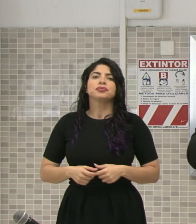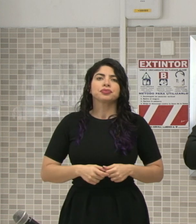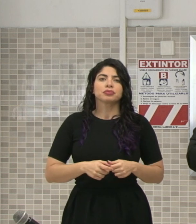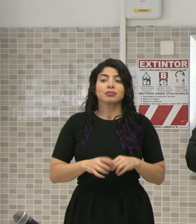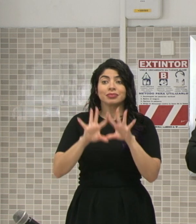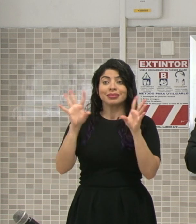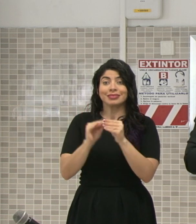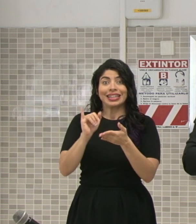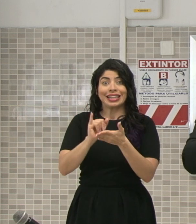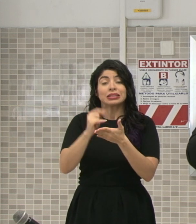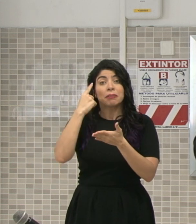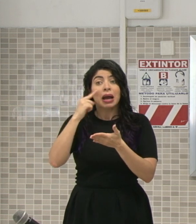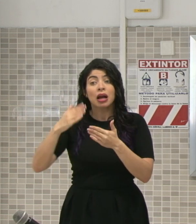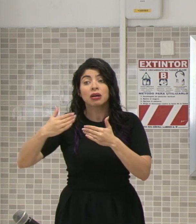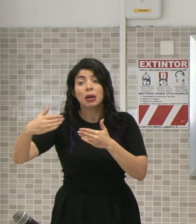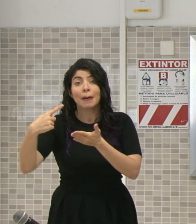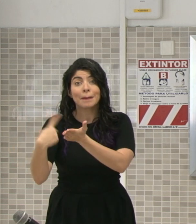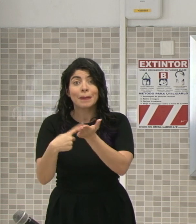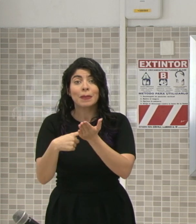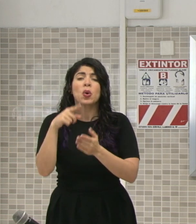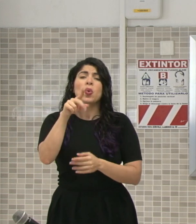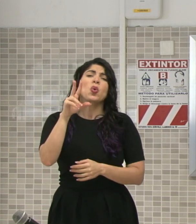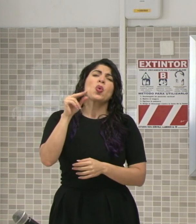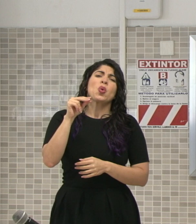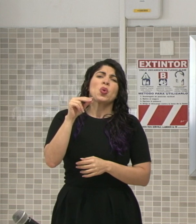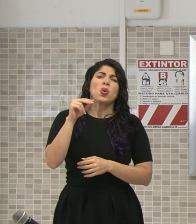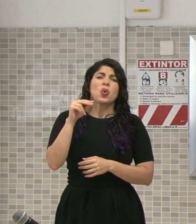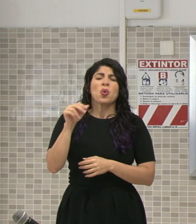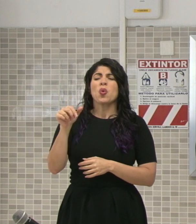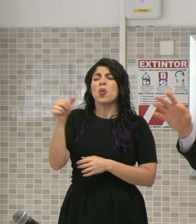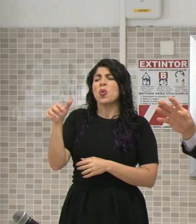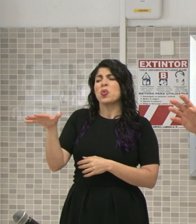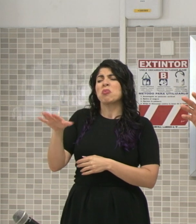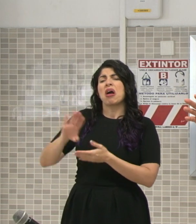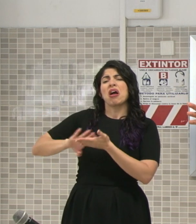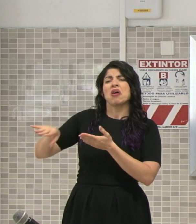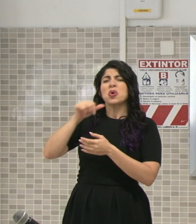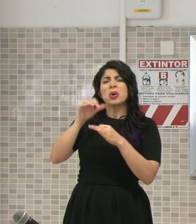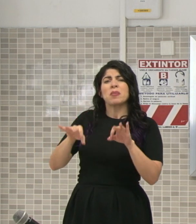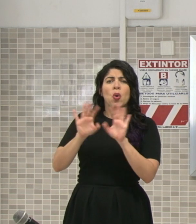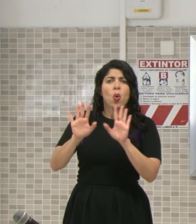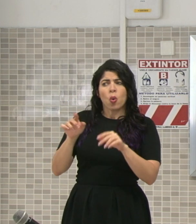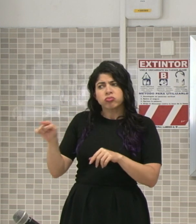Eso en las plenarias, y no subestimemos otros espacios que son importantísimos,